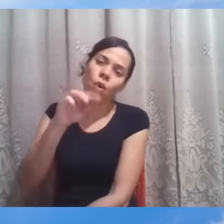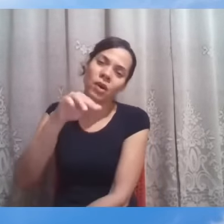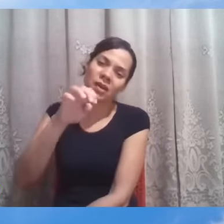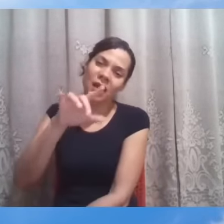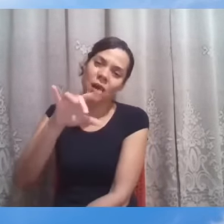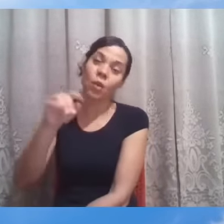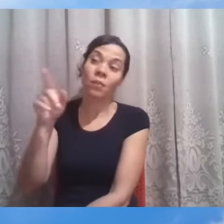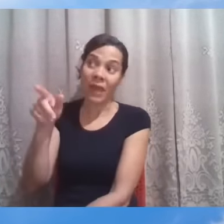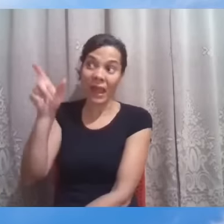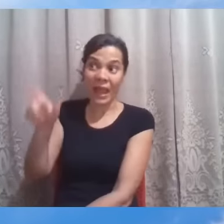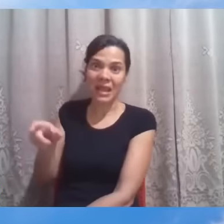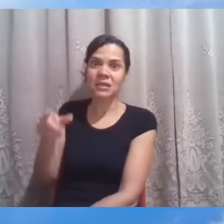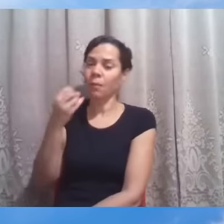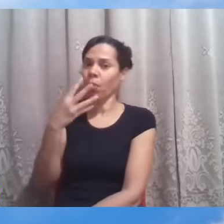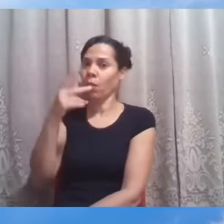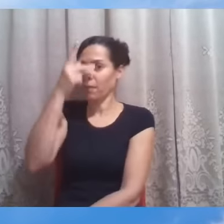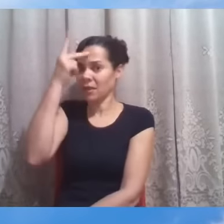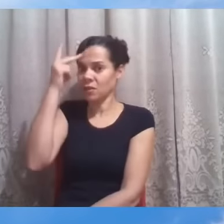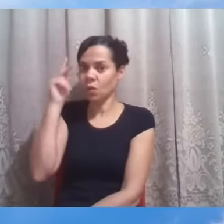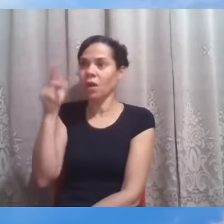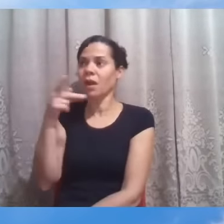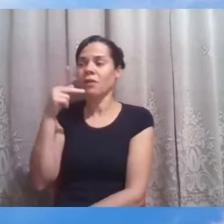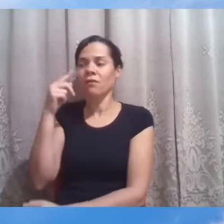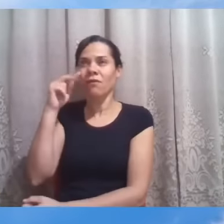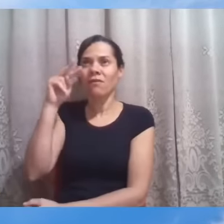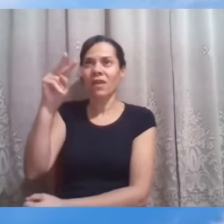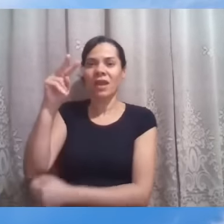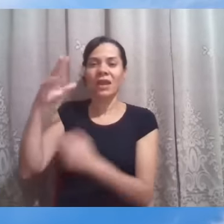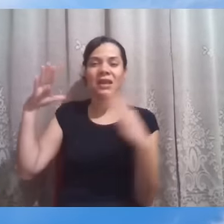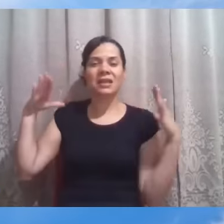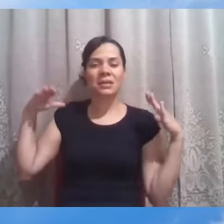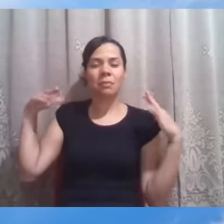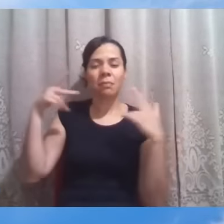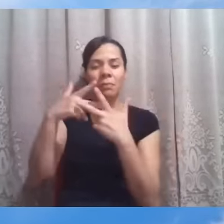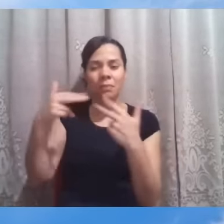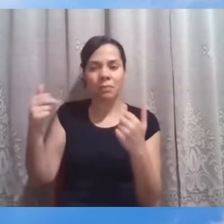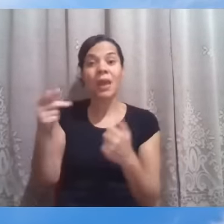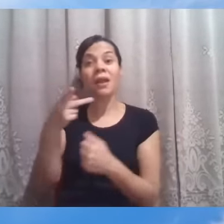anjos, mensageiros do Senhor que dizem, olha, chama Pedro para ensinar vocês sobre o evangelho.